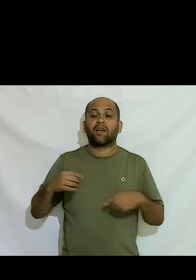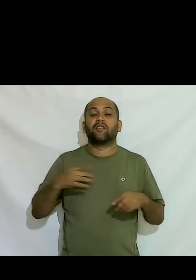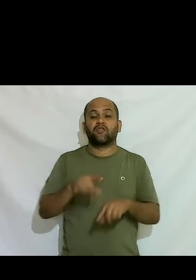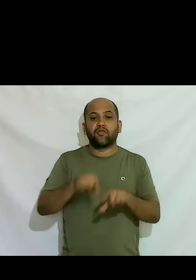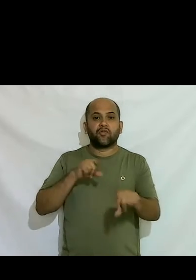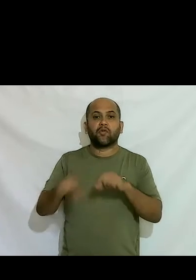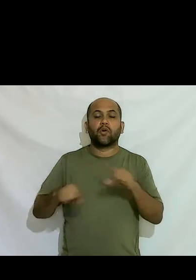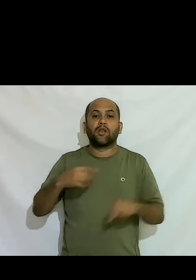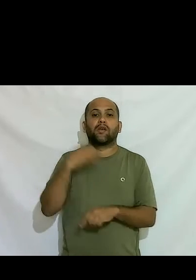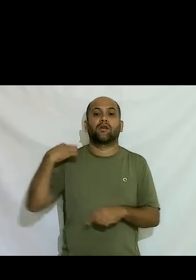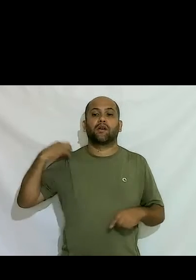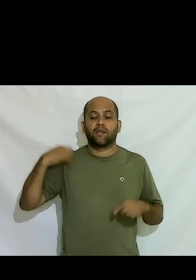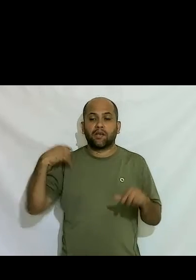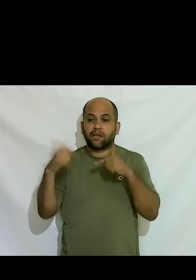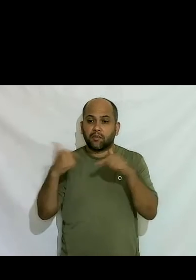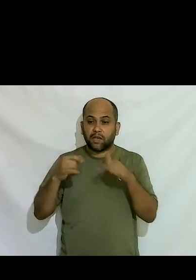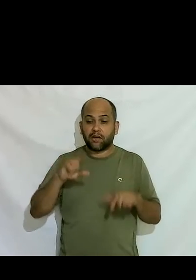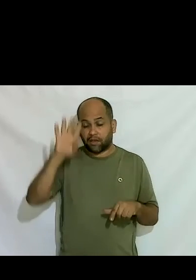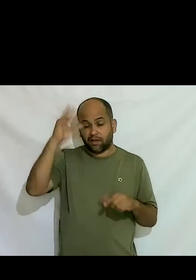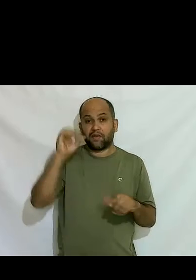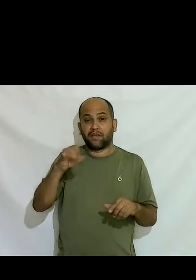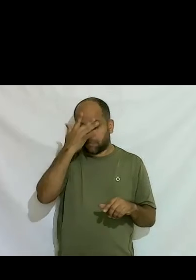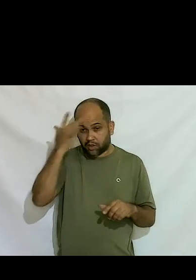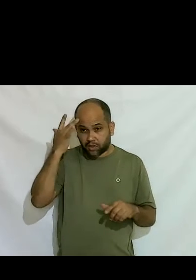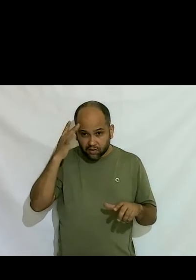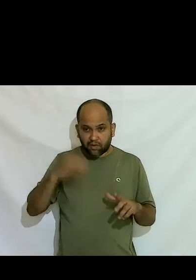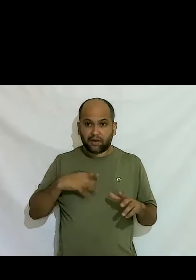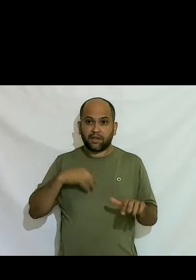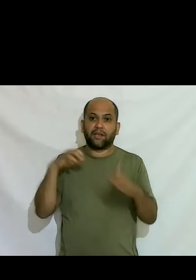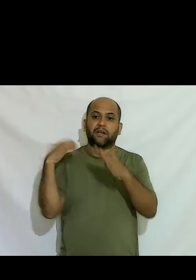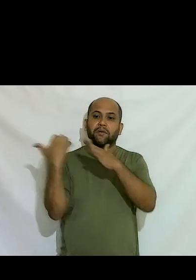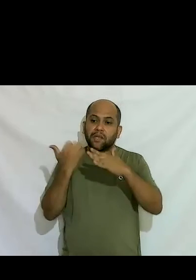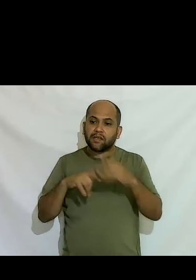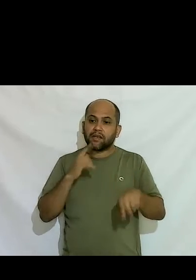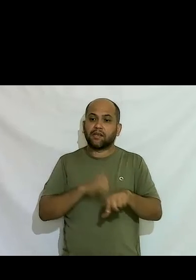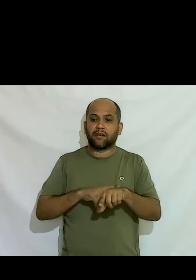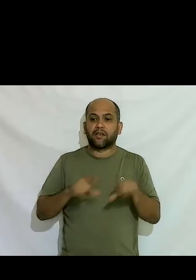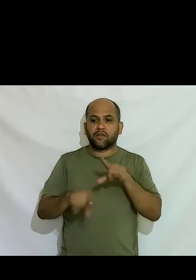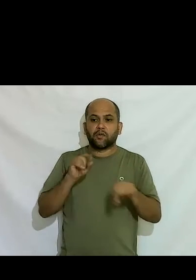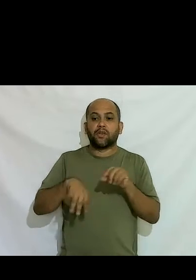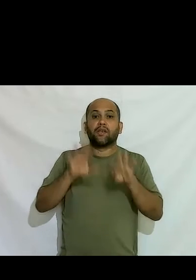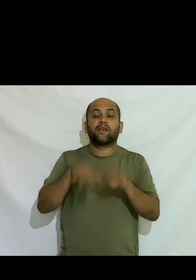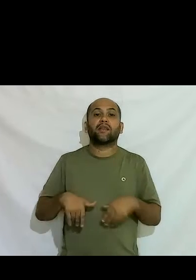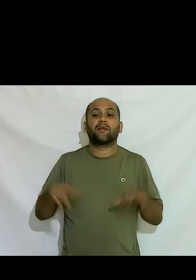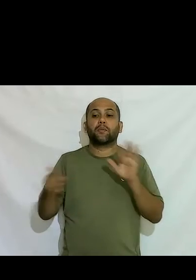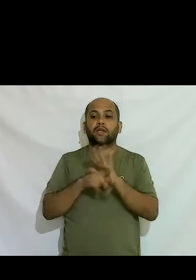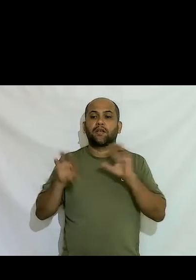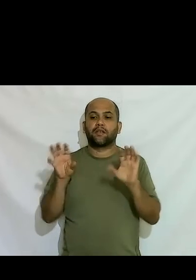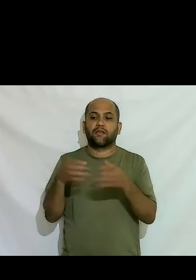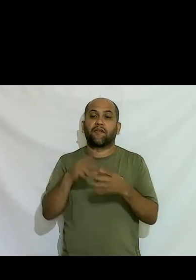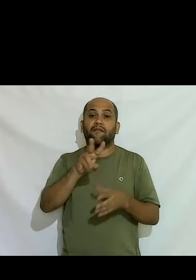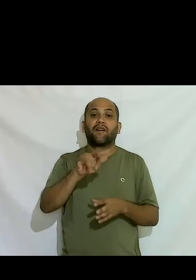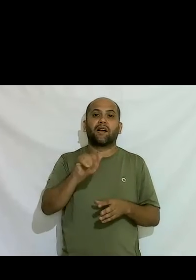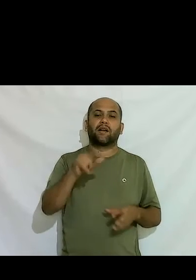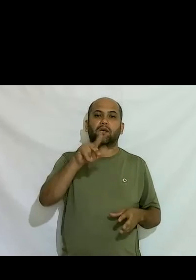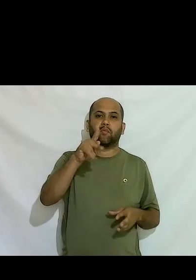hora de decidir se a pessoa sobra na empresa na hora de escolher quem é que vai para aquela vaga de pós-graduação